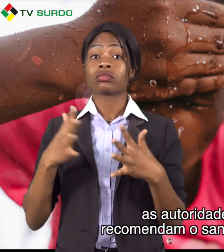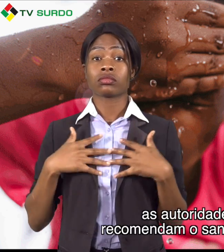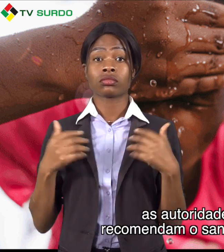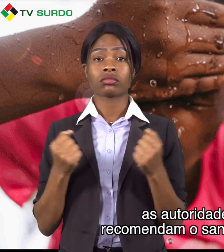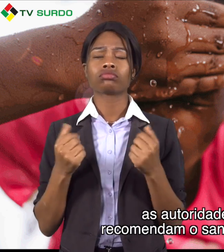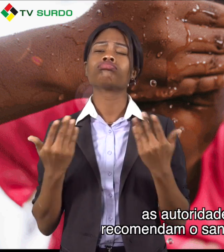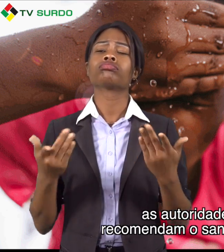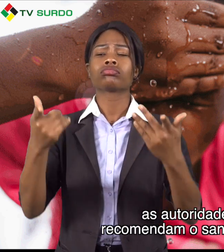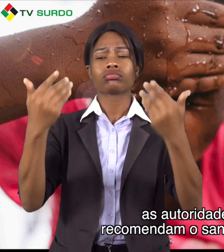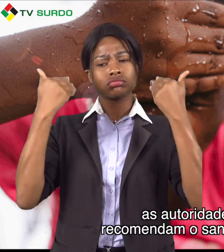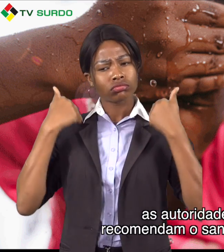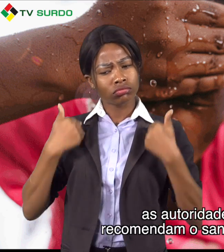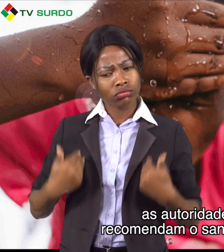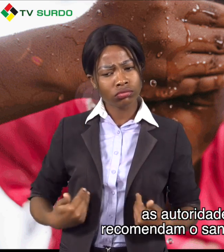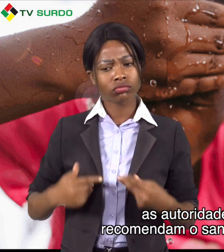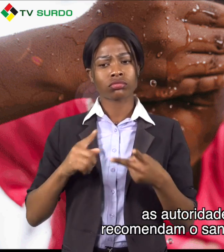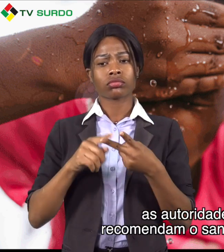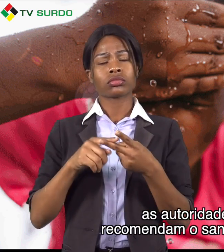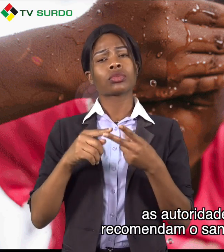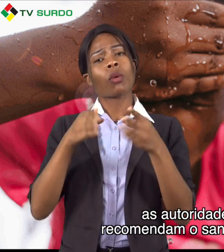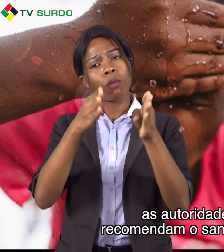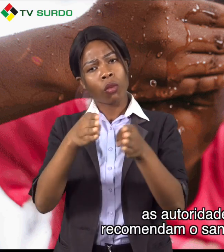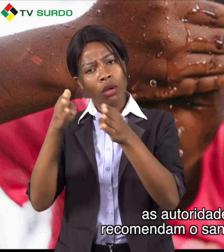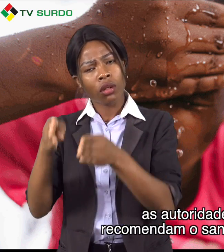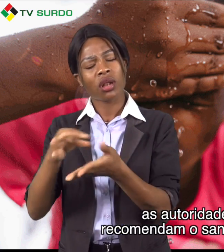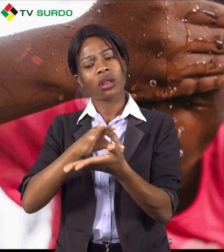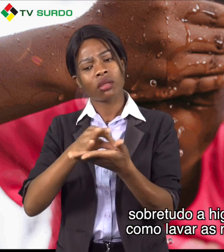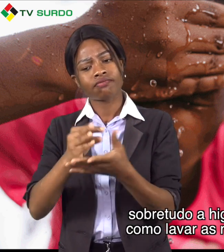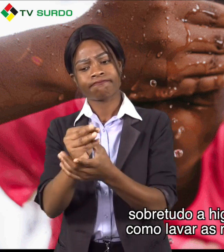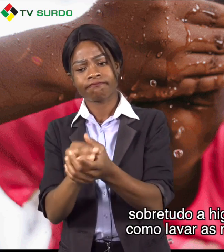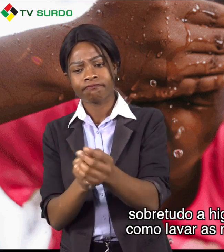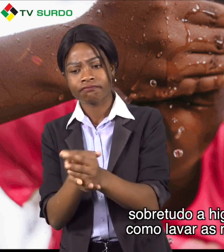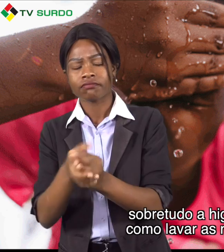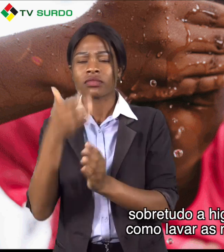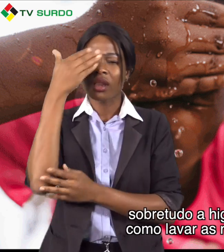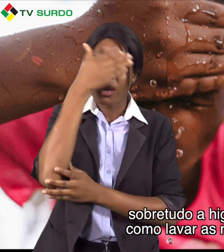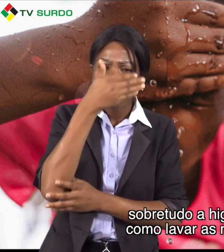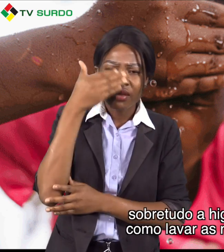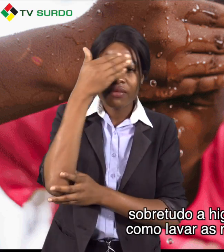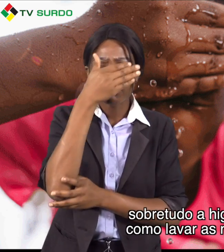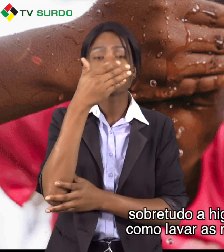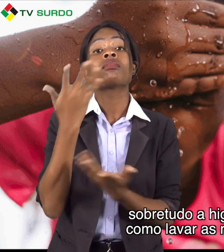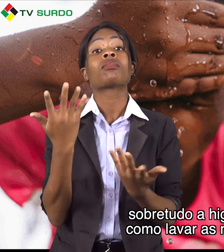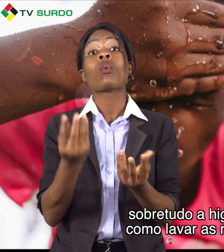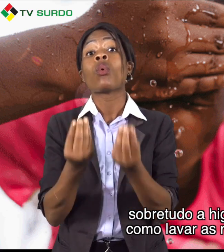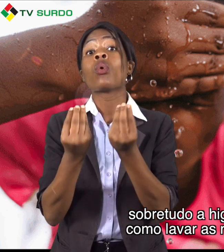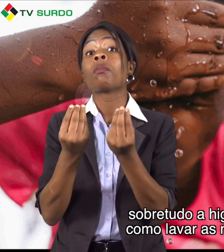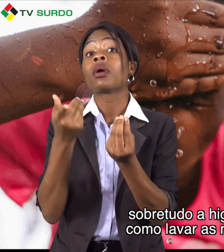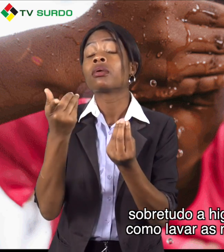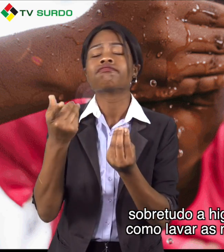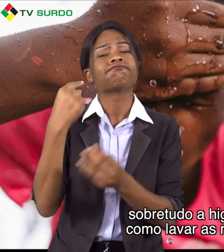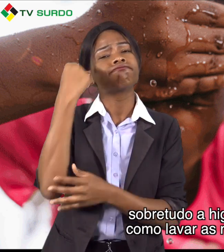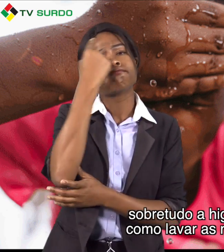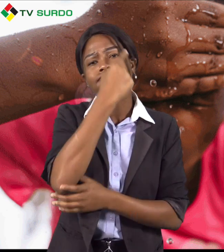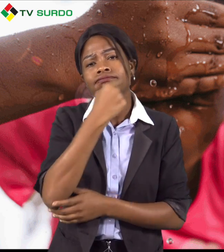as autoridades de saúde recomendam o saneamento do meio, sobretudo a higiene pessoal, como a lavagem das mãos e da carro.